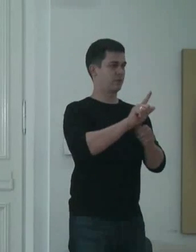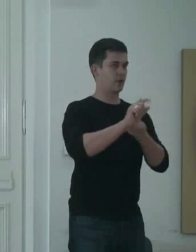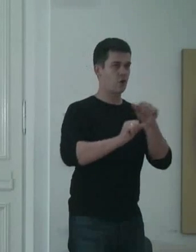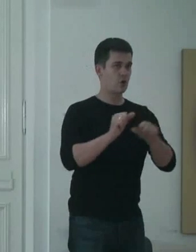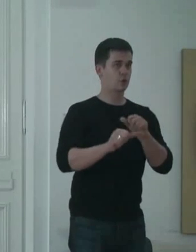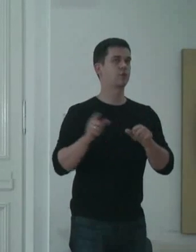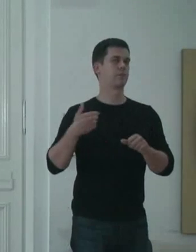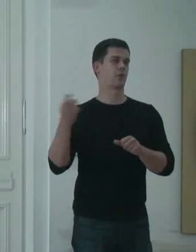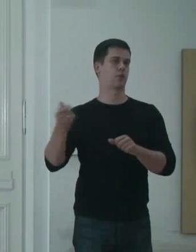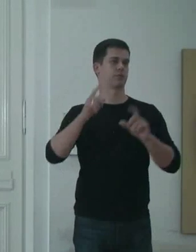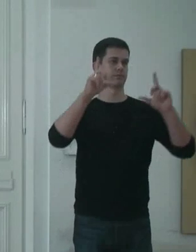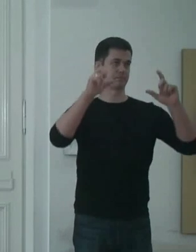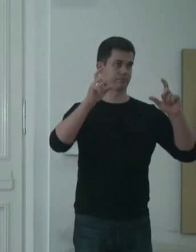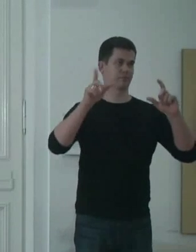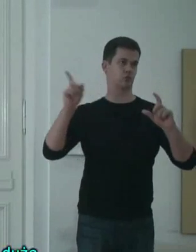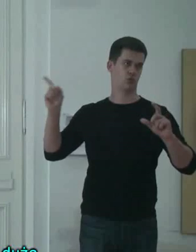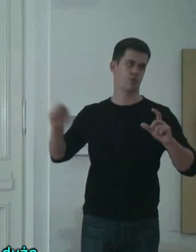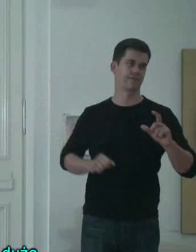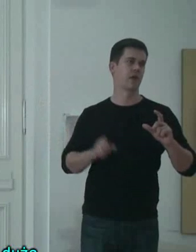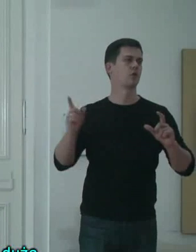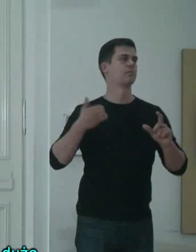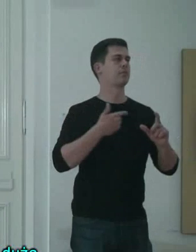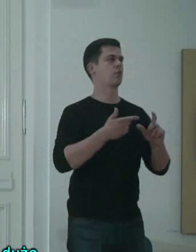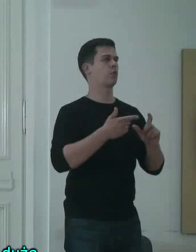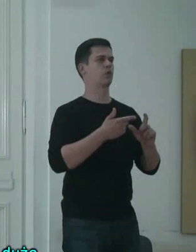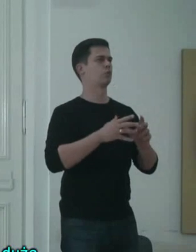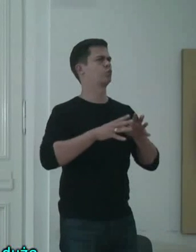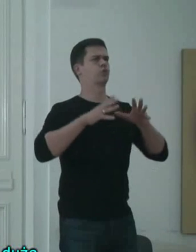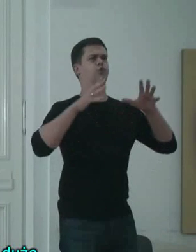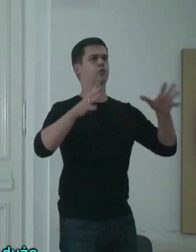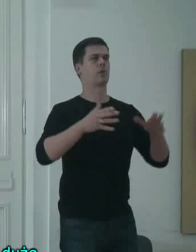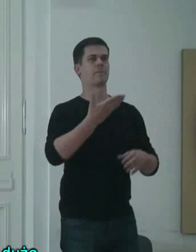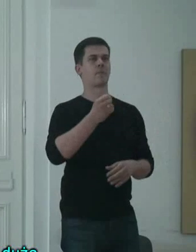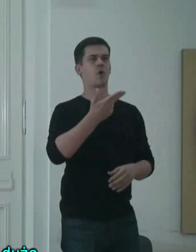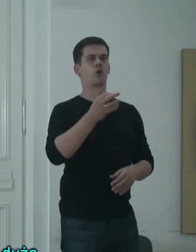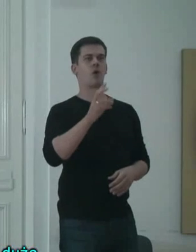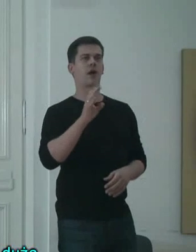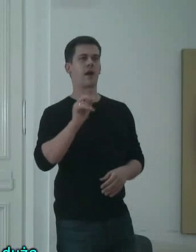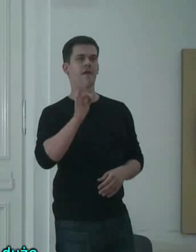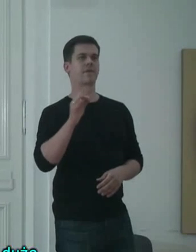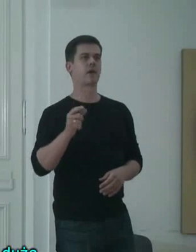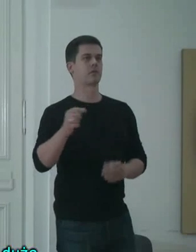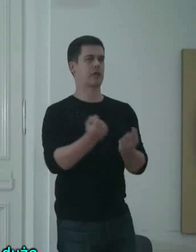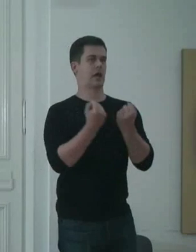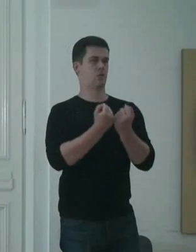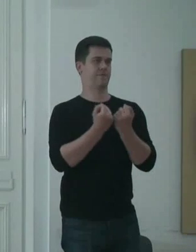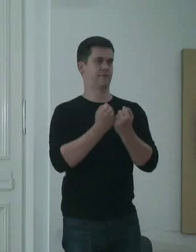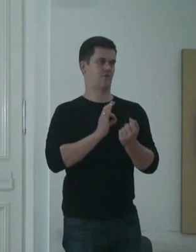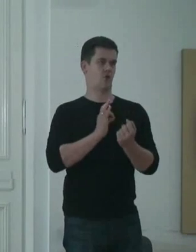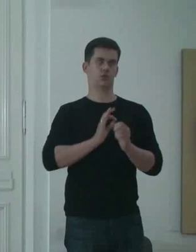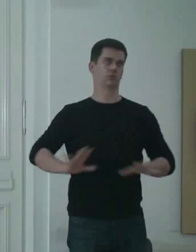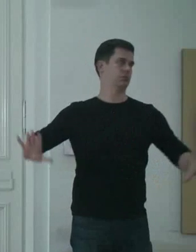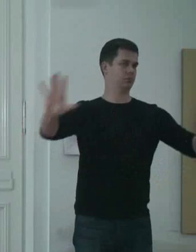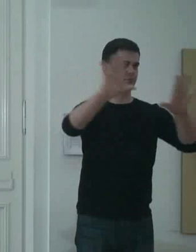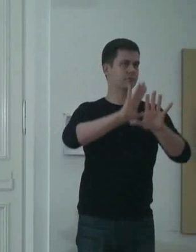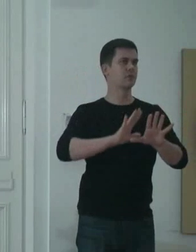właśnie w tym roku, kiedy zostało zrobione zdjęcie, Fangor miał swoją bardzo dużą monograficzną wystawę w Krakowie. I to